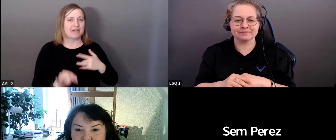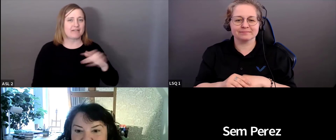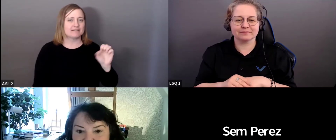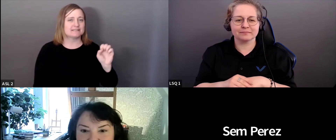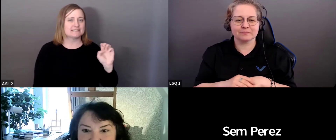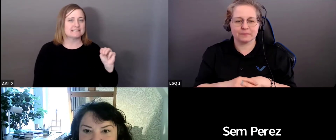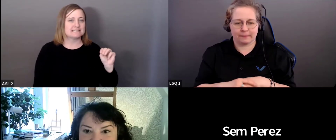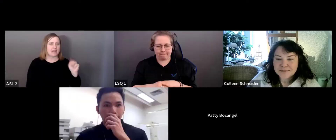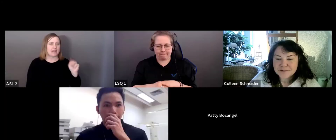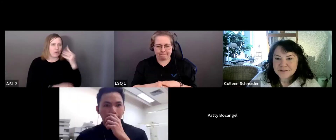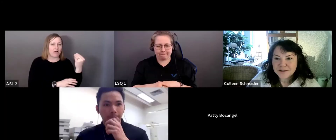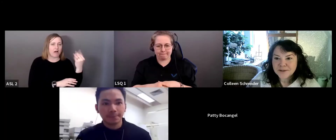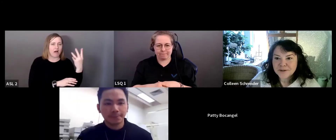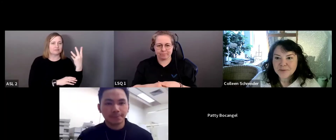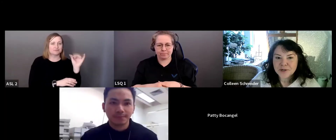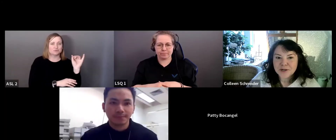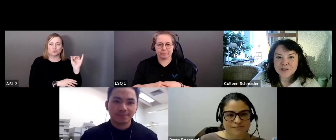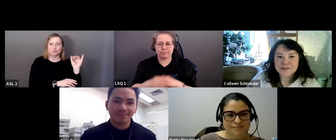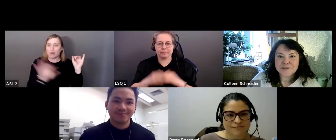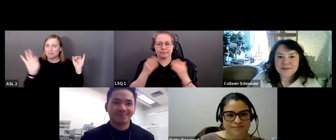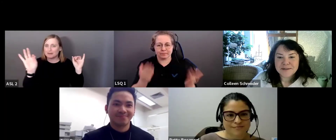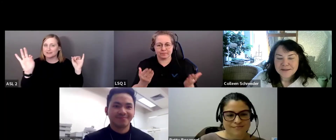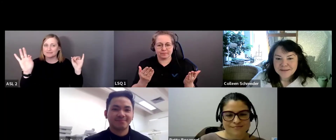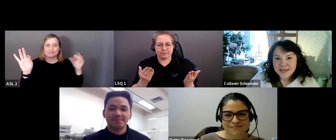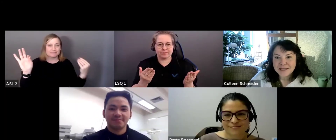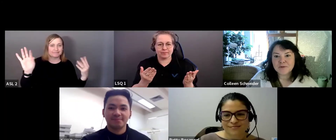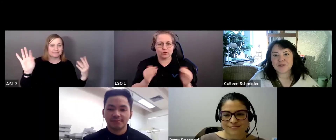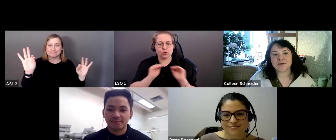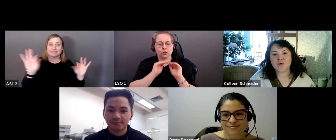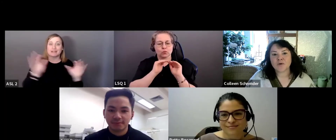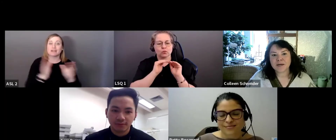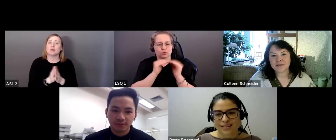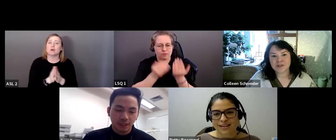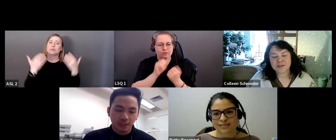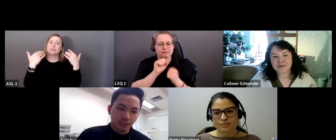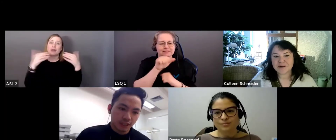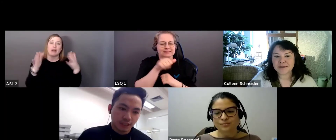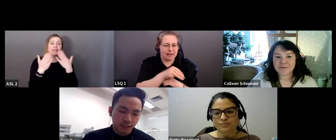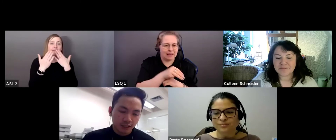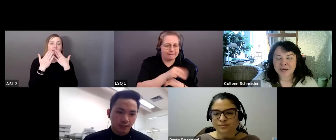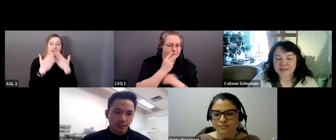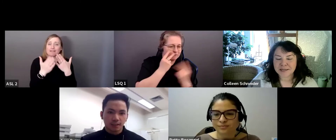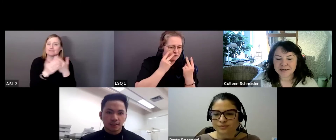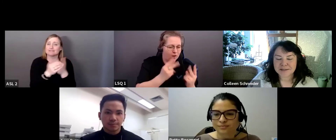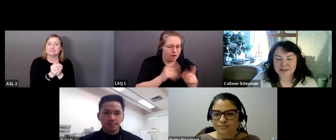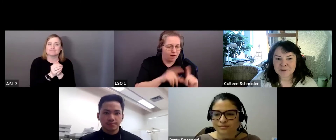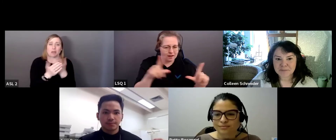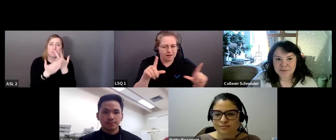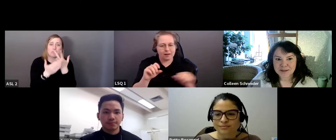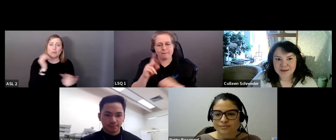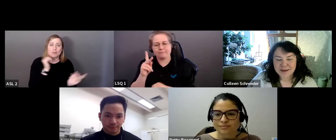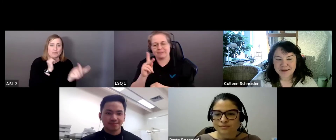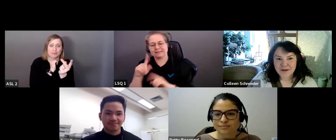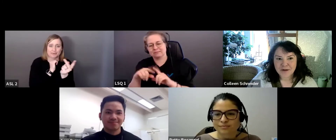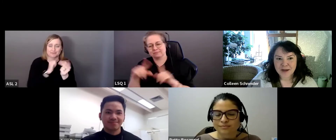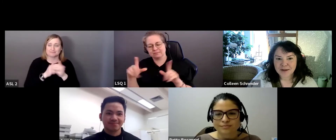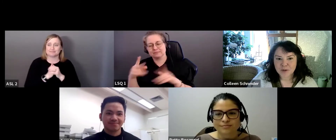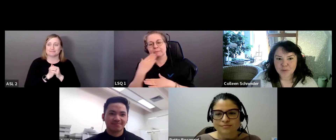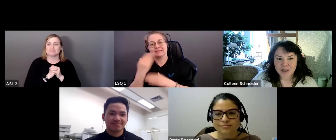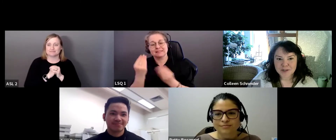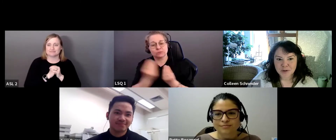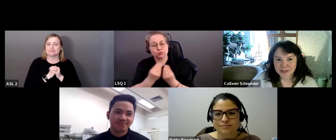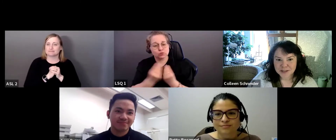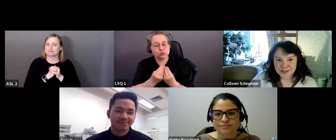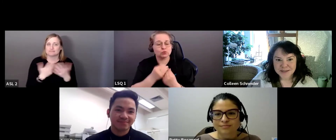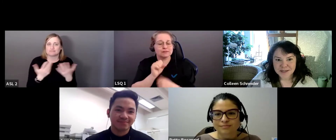Sam va être sur l'écran,'est-ce pas, Sam? Merci. Un grand merci de tout cœur. Sam